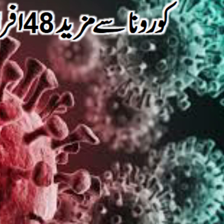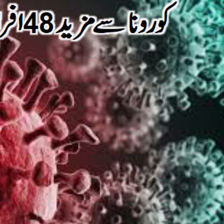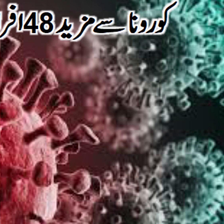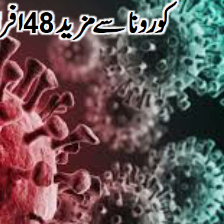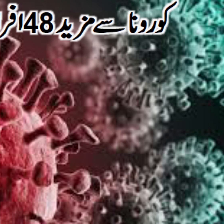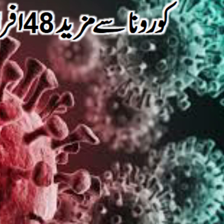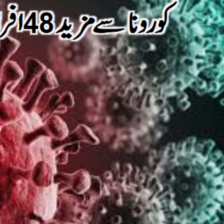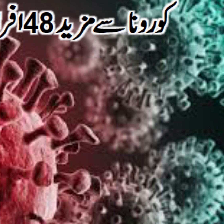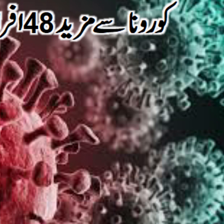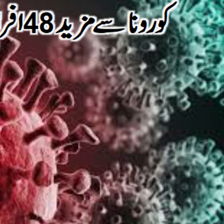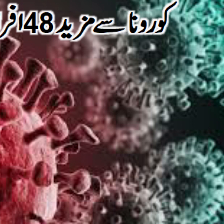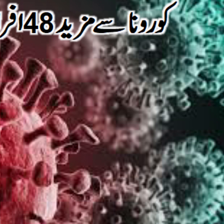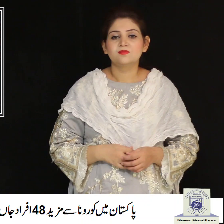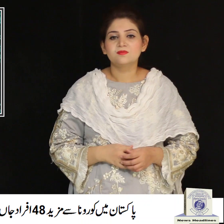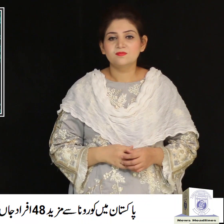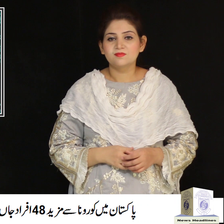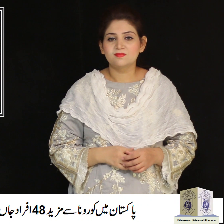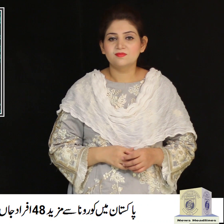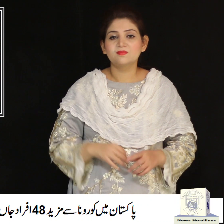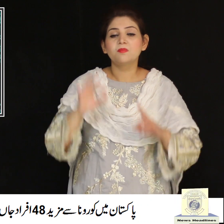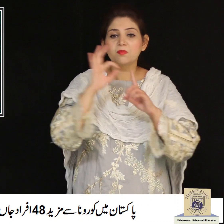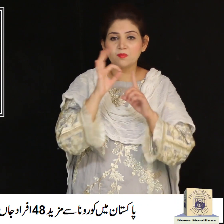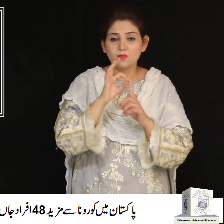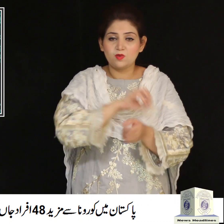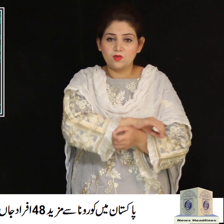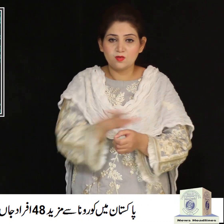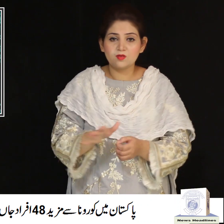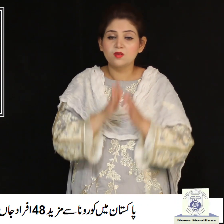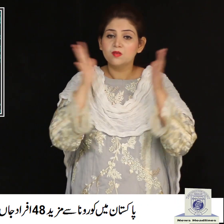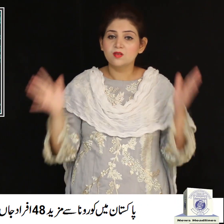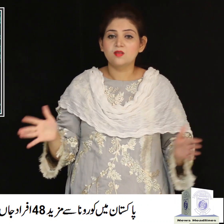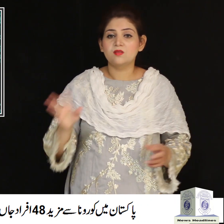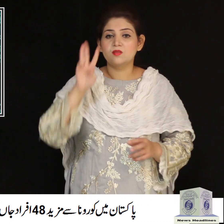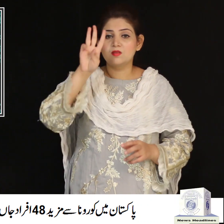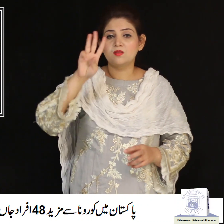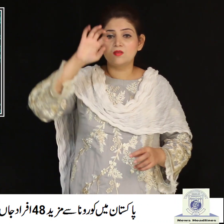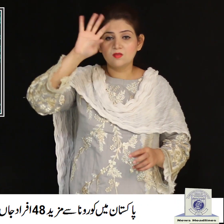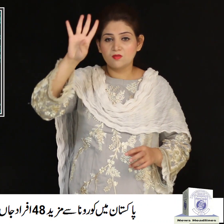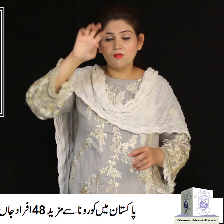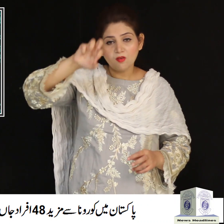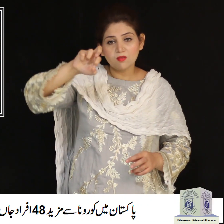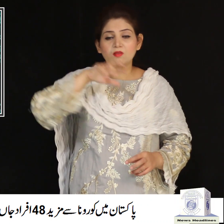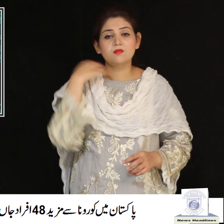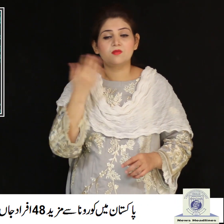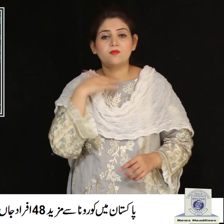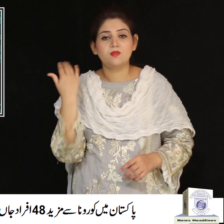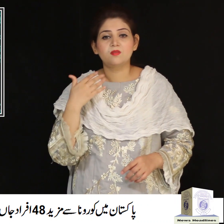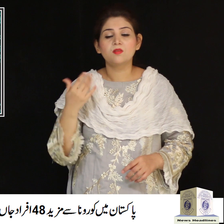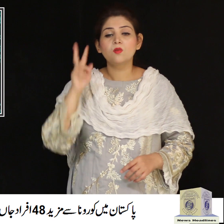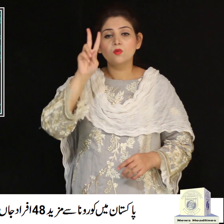موسیقی پاکستان میں کرونا سے مزید اٹھالیس افراج جان بہاک دوہزار نو